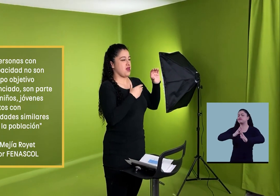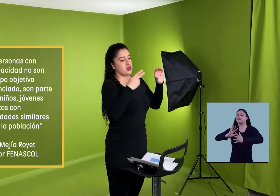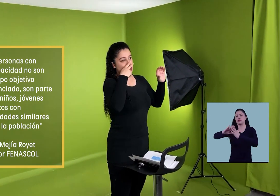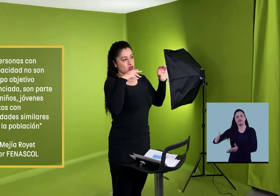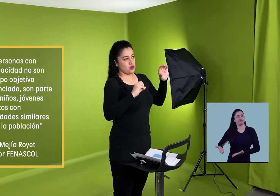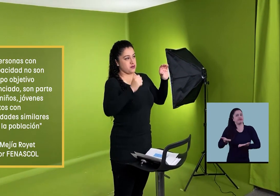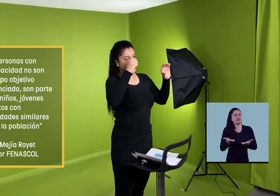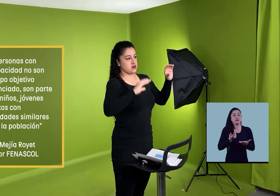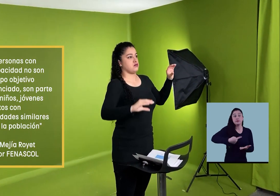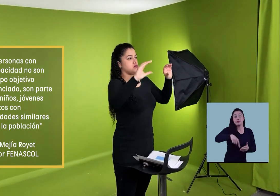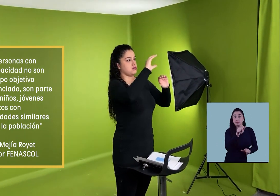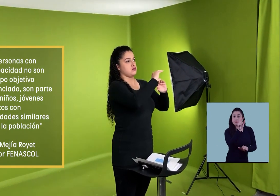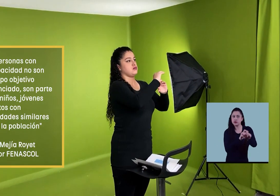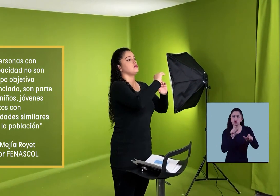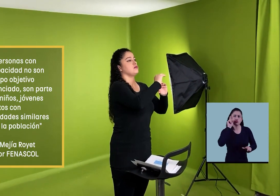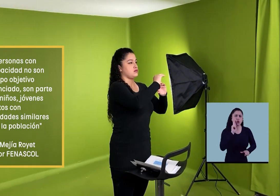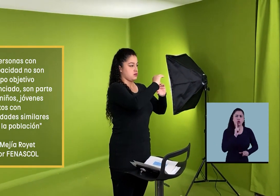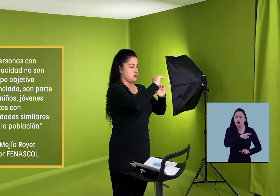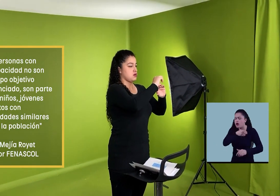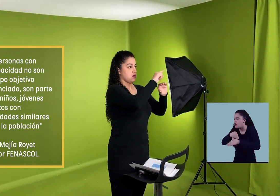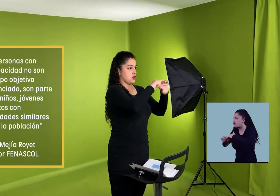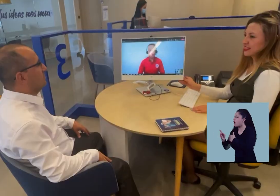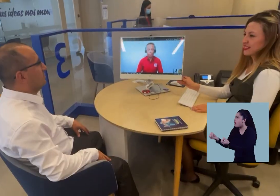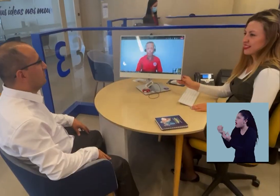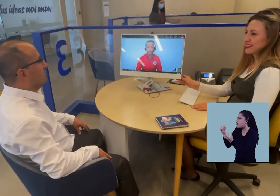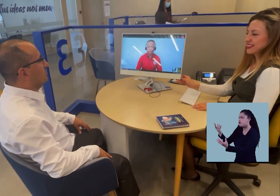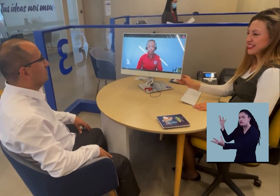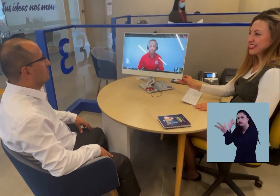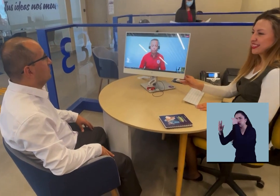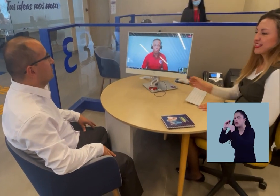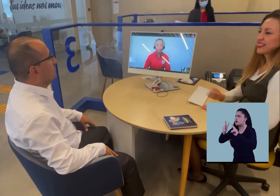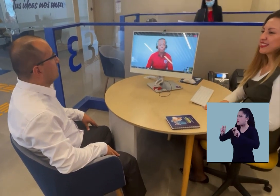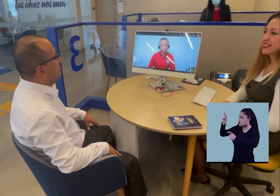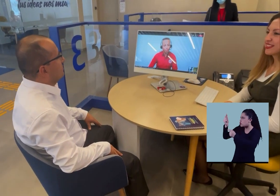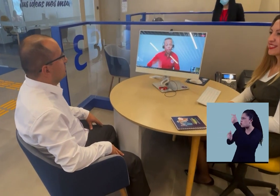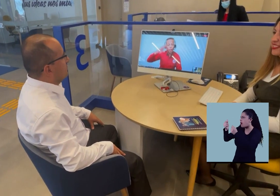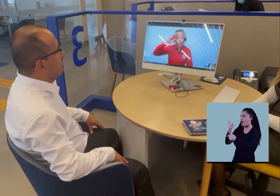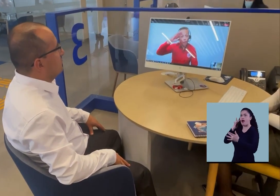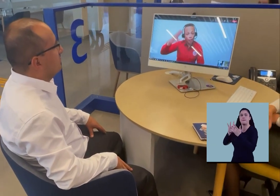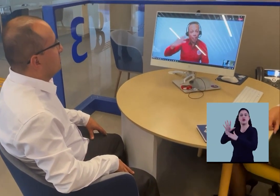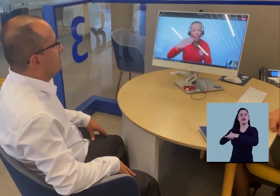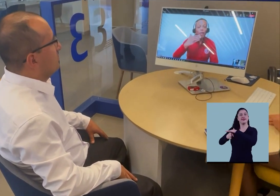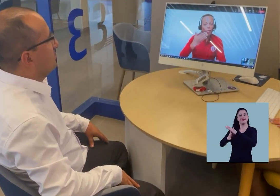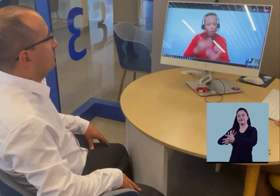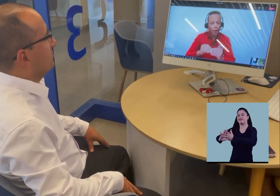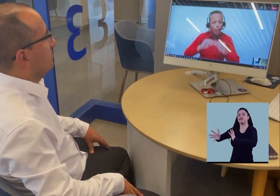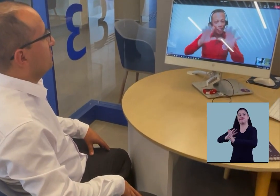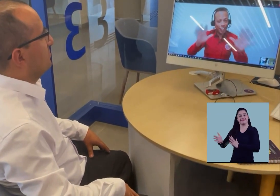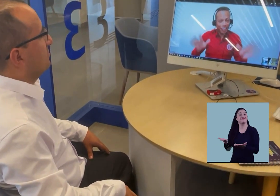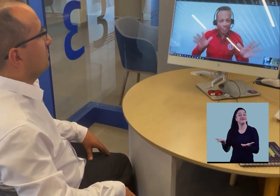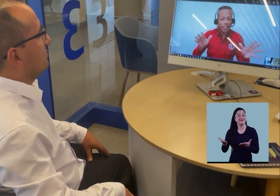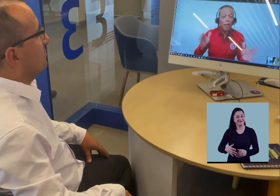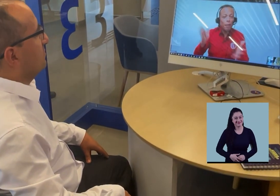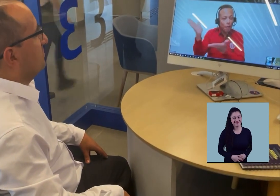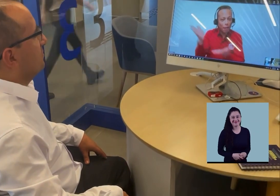servicios ofrecidos a la lengua de señas permite una participación más activa de la población sorda y el acceso a los contenidos de educación